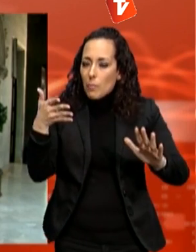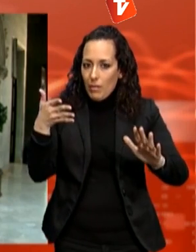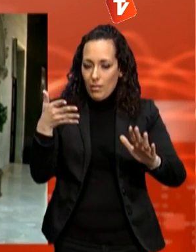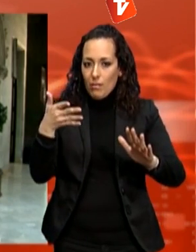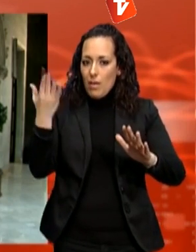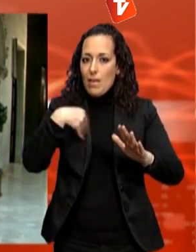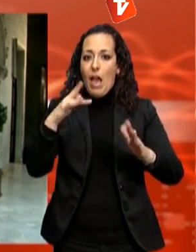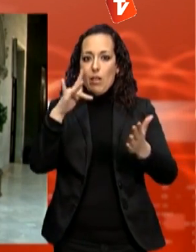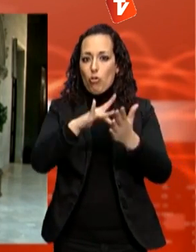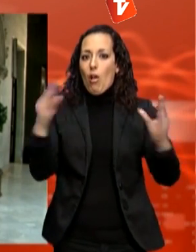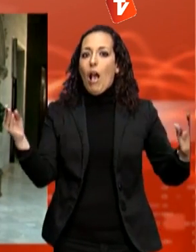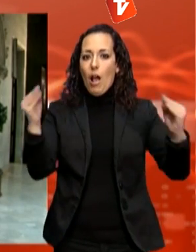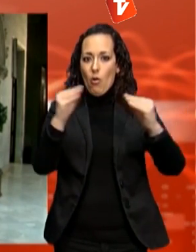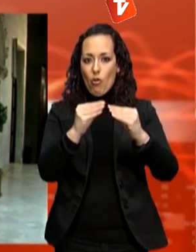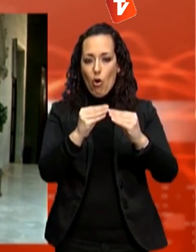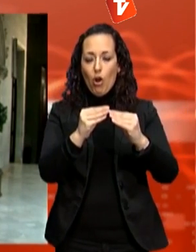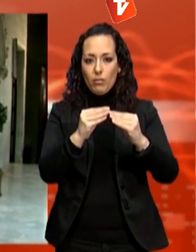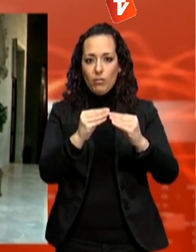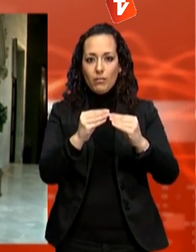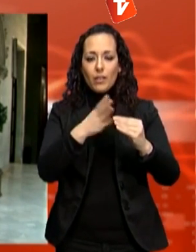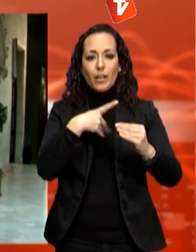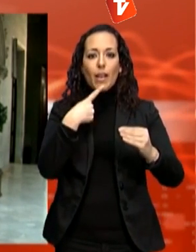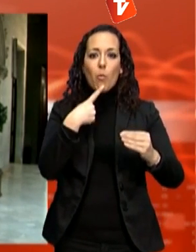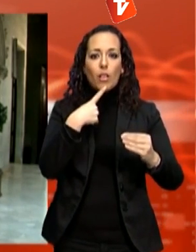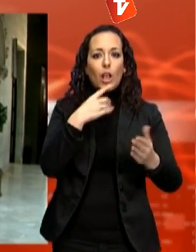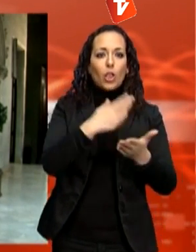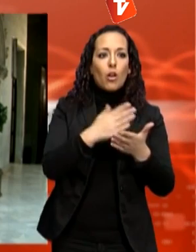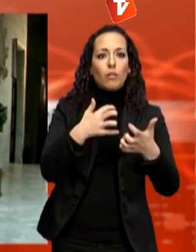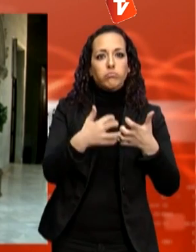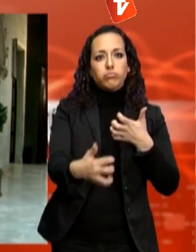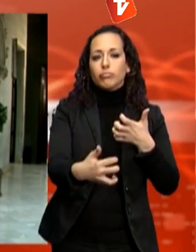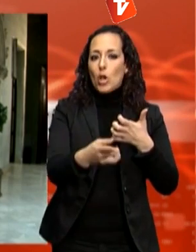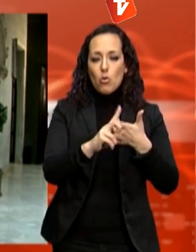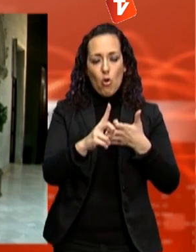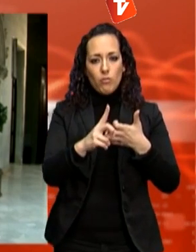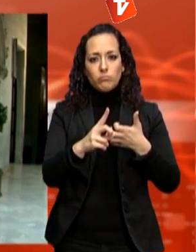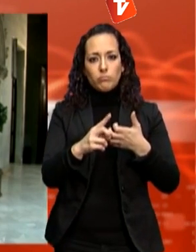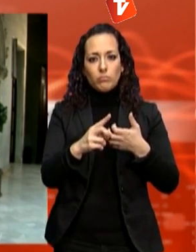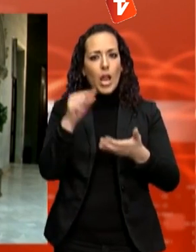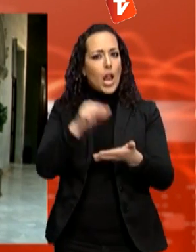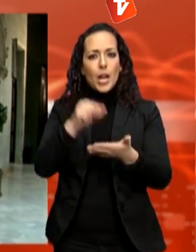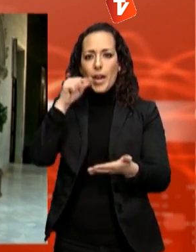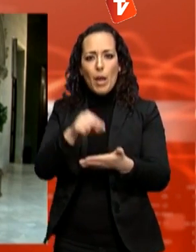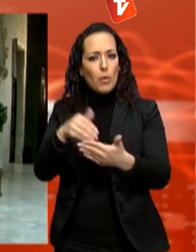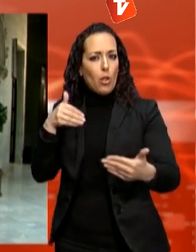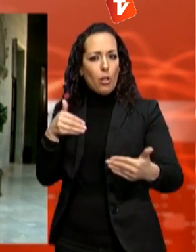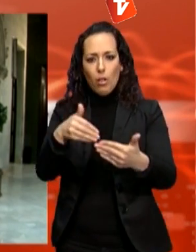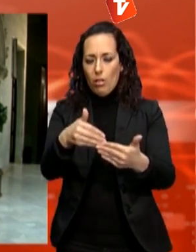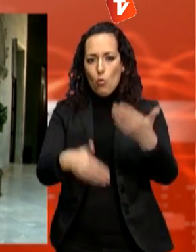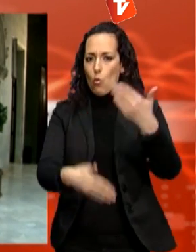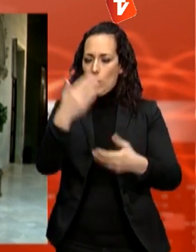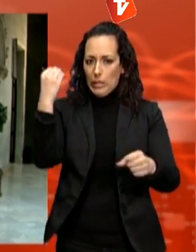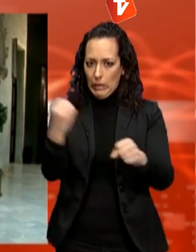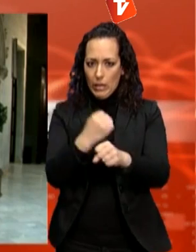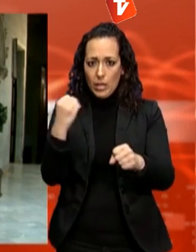sense anar-ho dilatant en el temps, sinó de fer-ho d'una manera ràpida en els propers dies, les properes setmanes